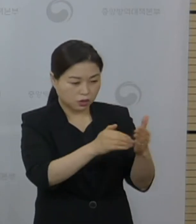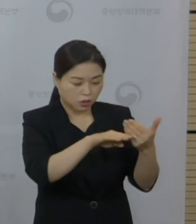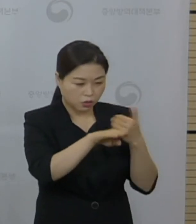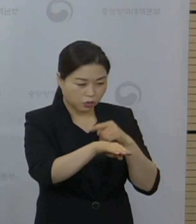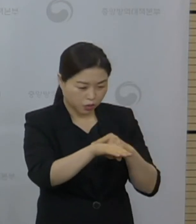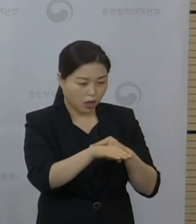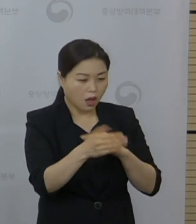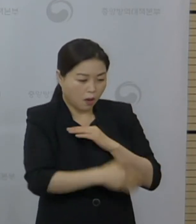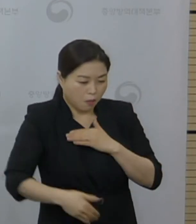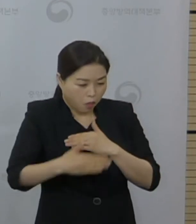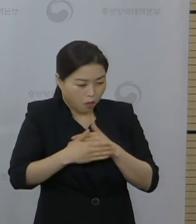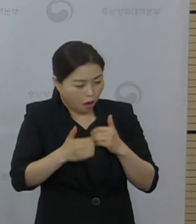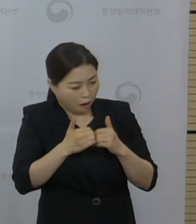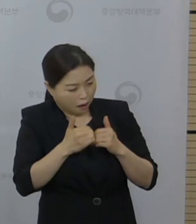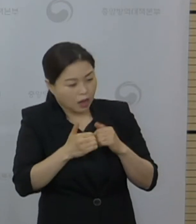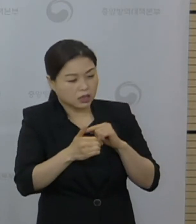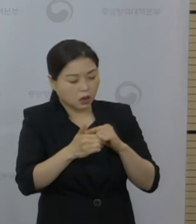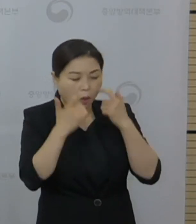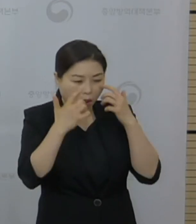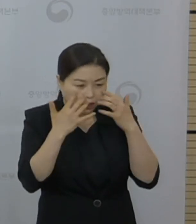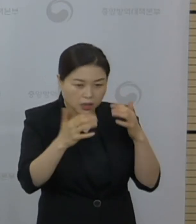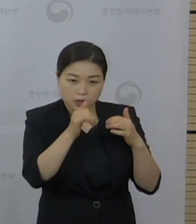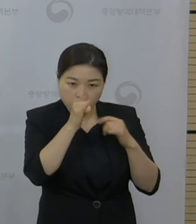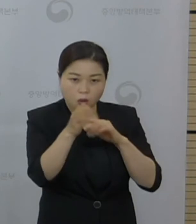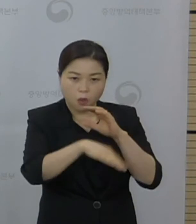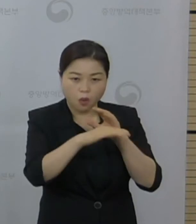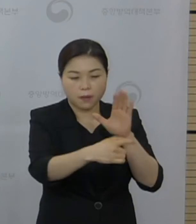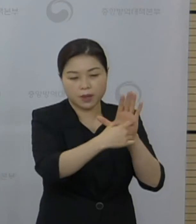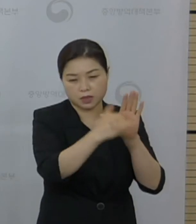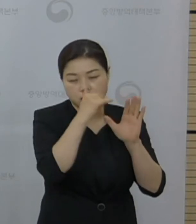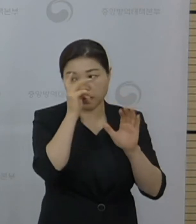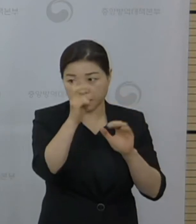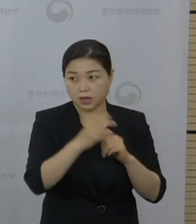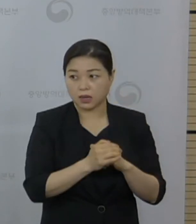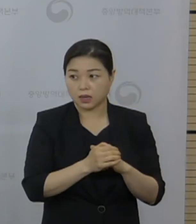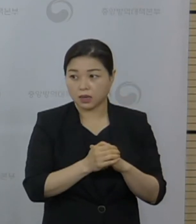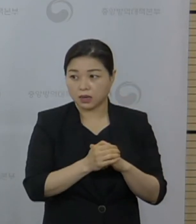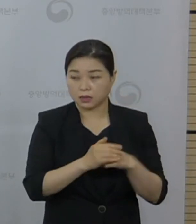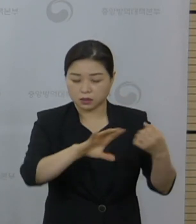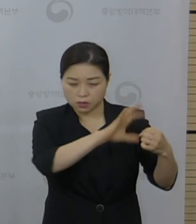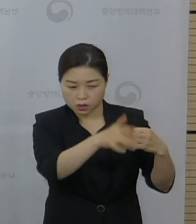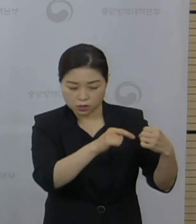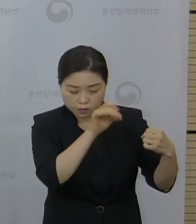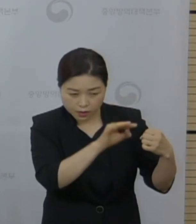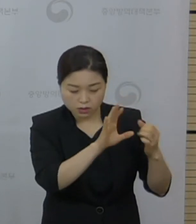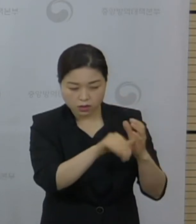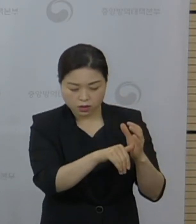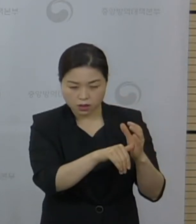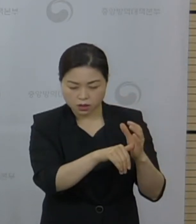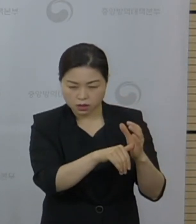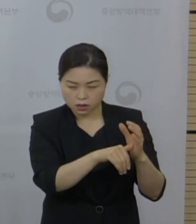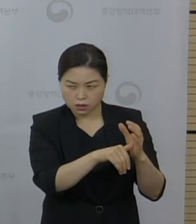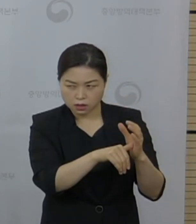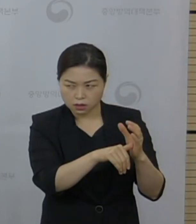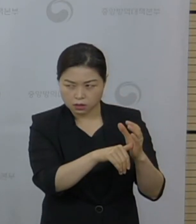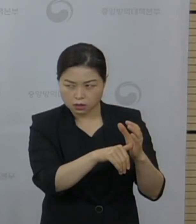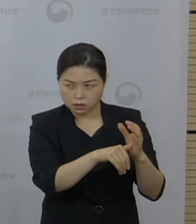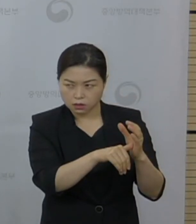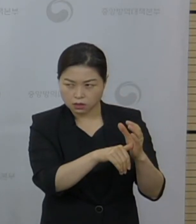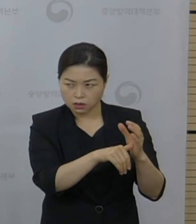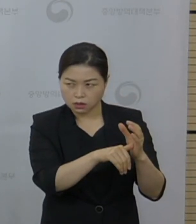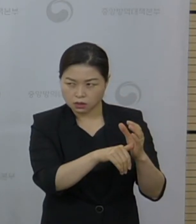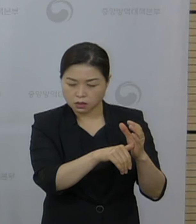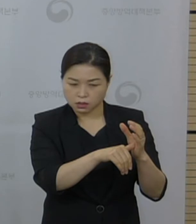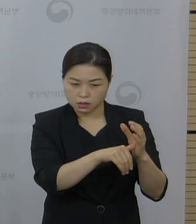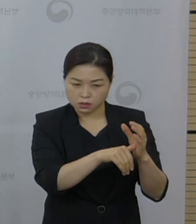예정인 것 같습니다. 다만 현재 이제 전 세계에서도 이 부분이 굉장히 세이프티 시그널로 지금 인지되었기